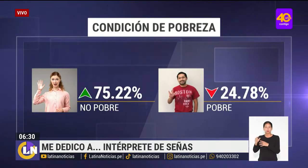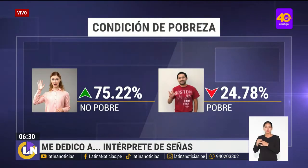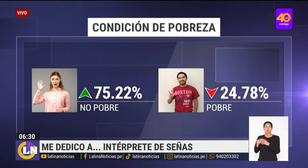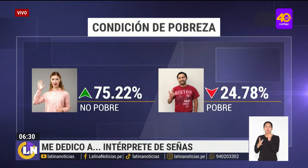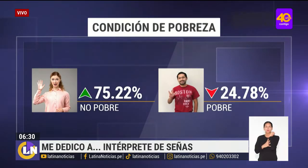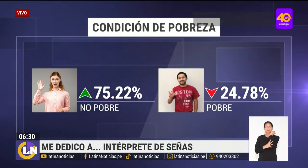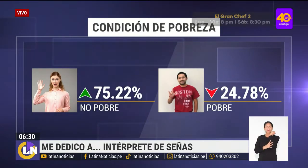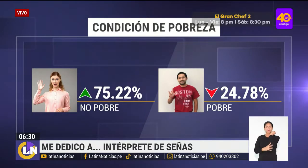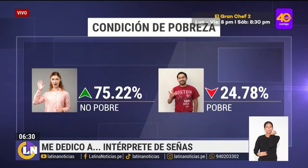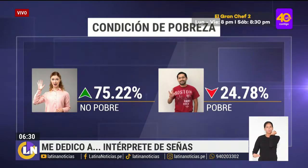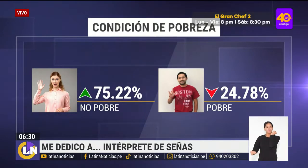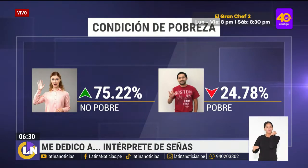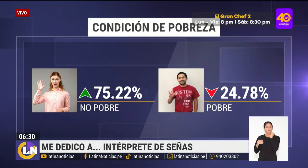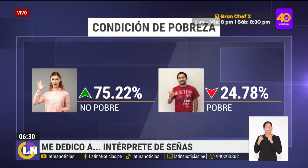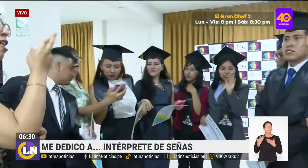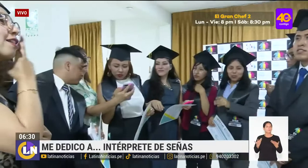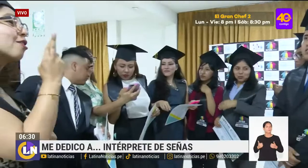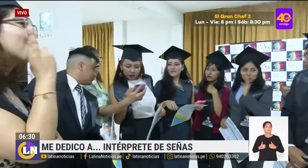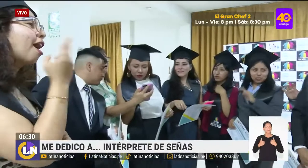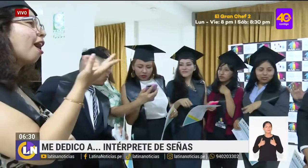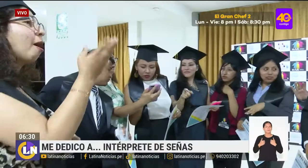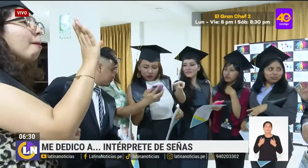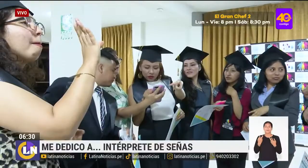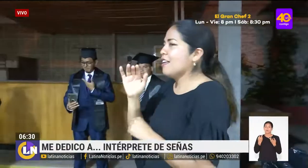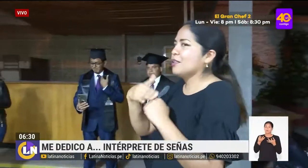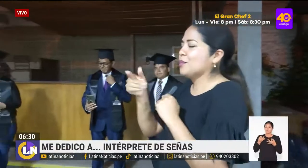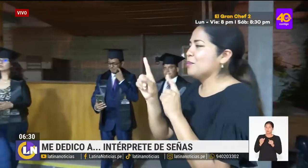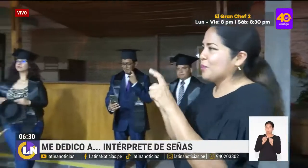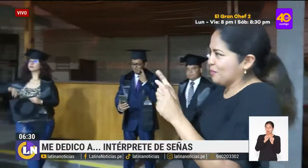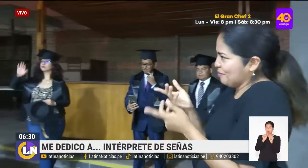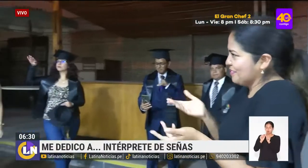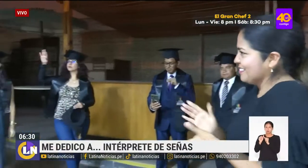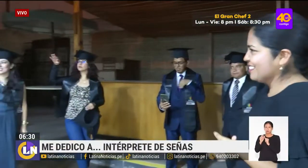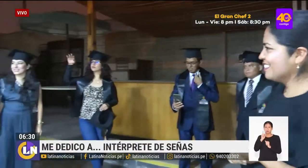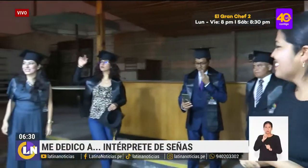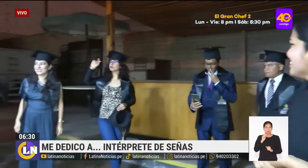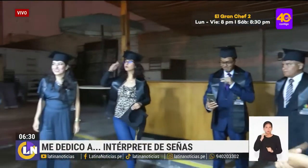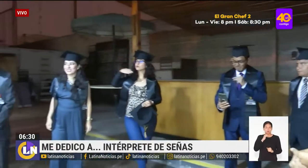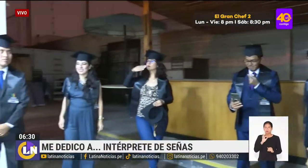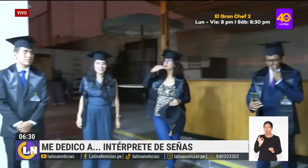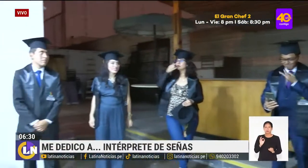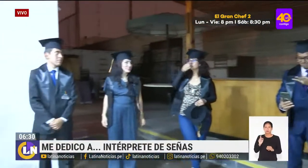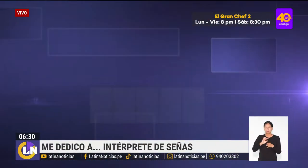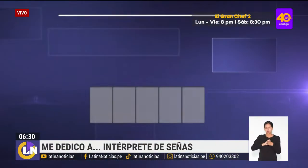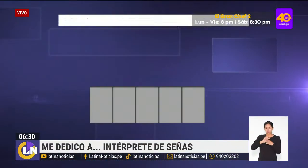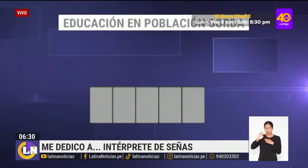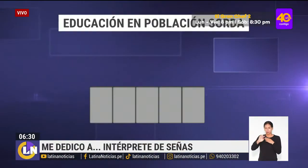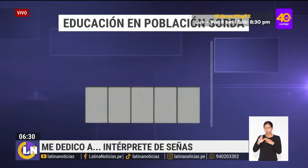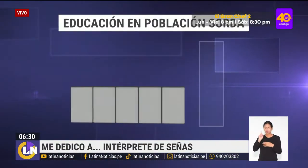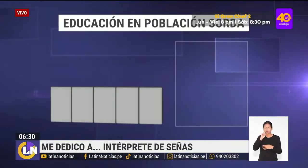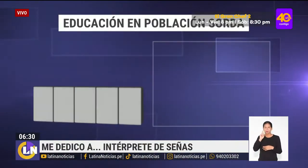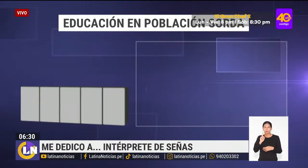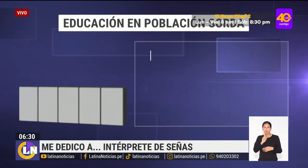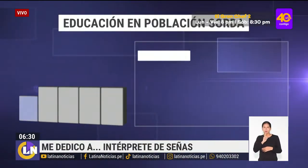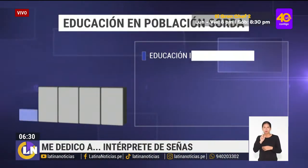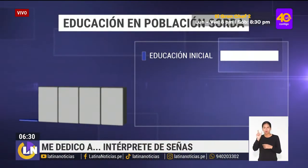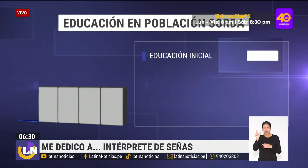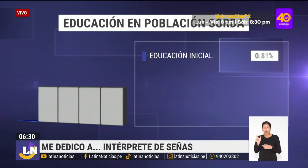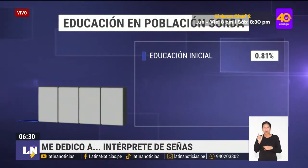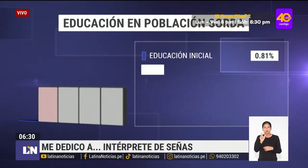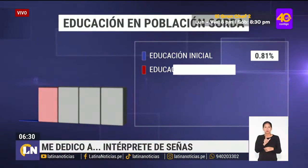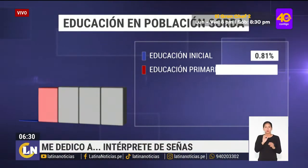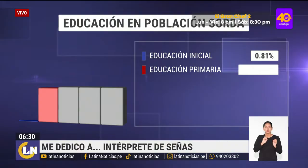Perú vive en situación de pobreza. Las cifras no mienten. La población peruana con discapacidad auditiva profesional,